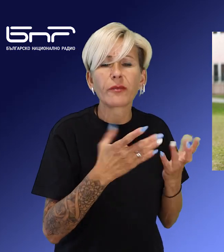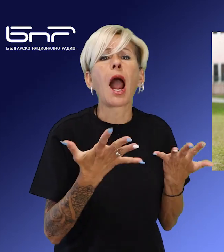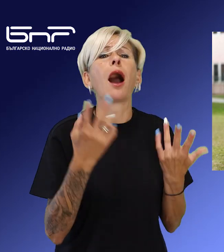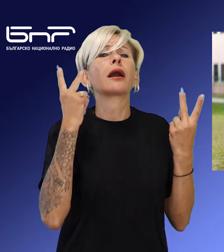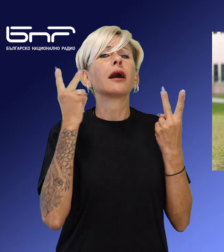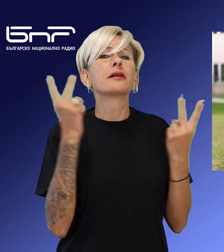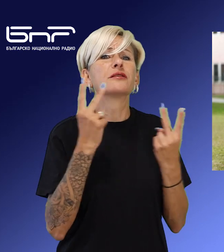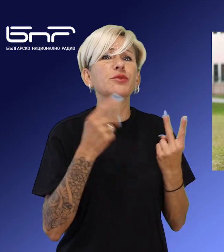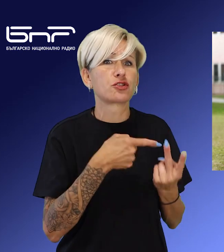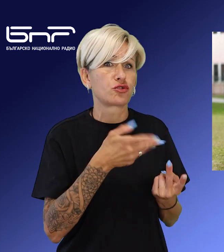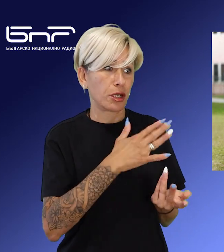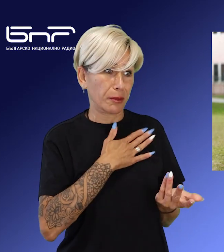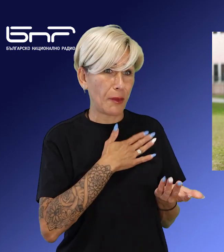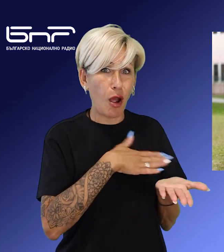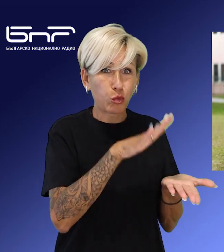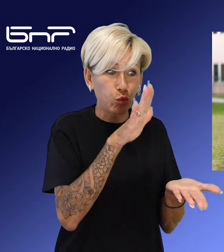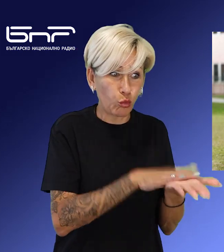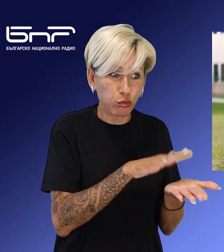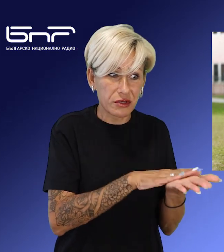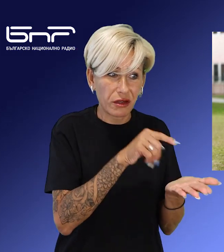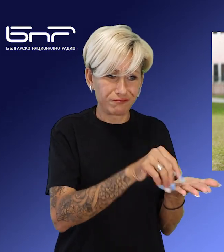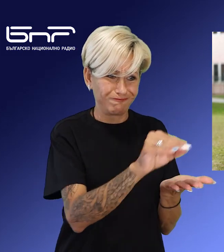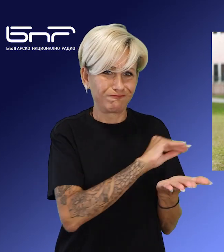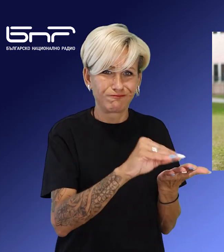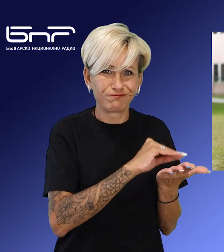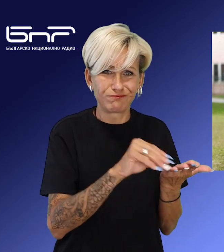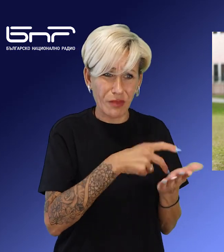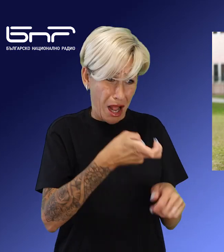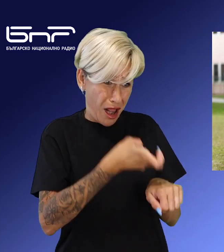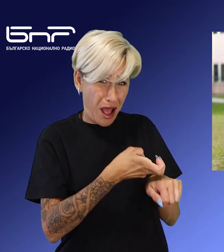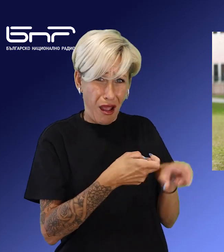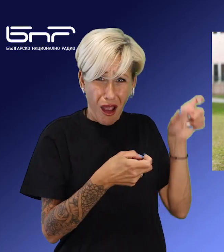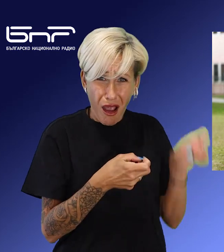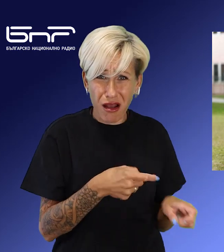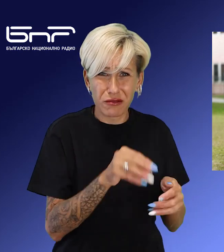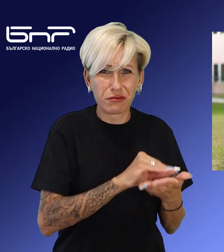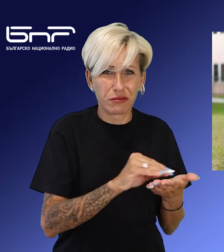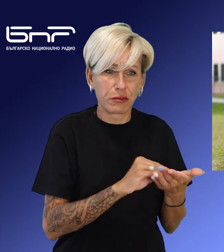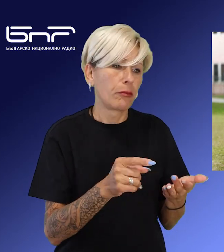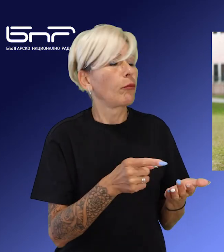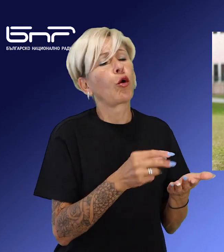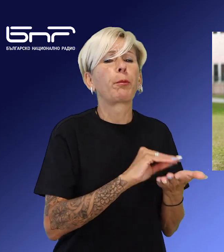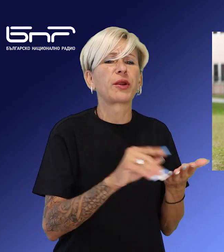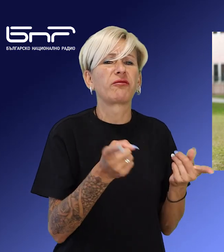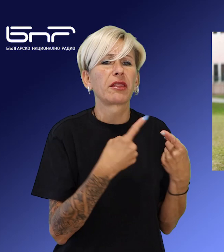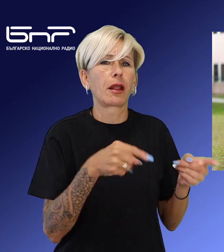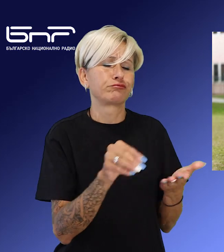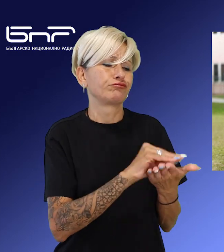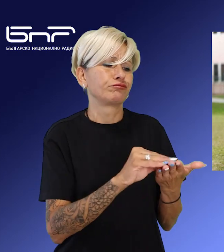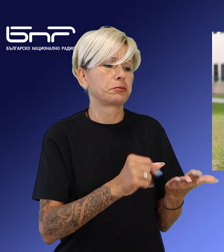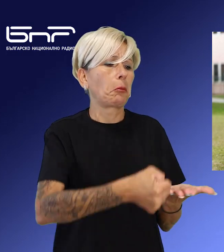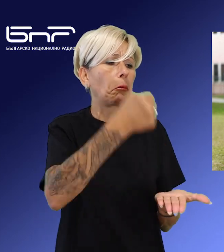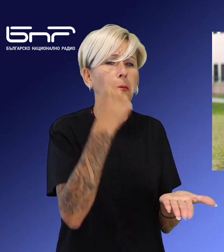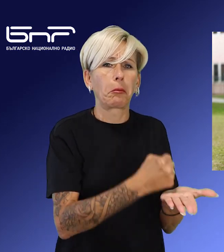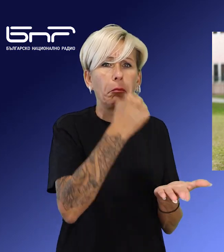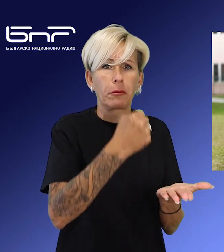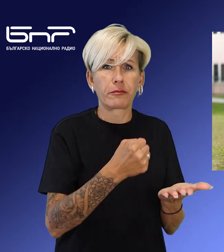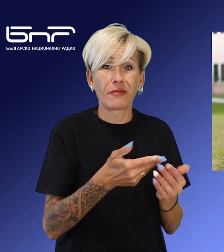че документите са били попълени от лекарите и заверявани от управителя на медицинския център. Разпитани до момента са и над 300